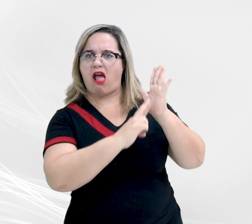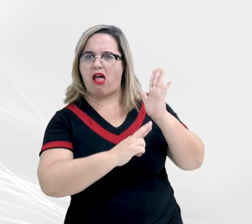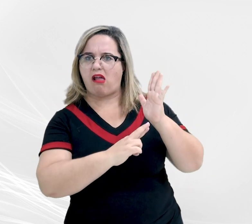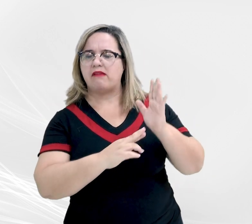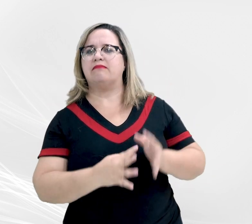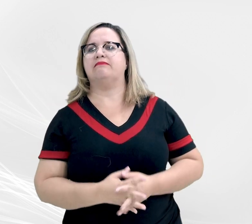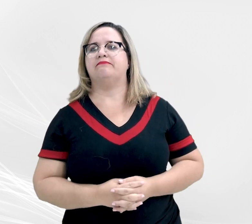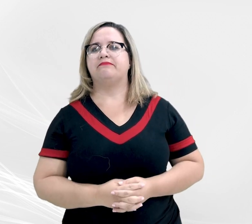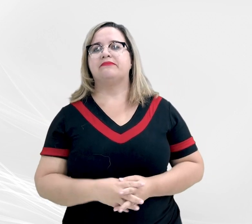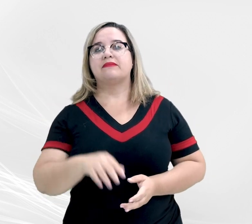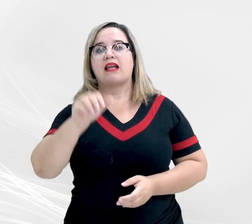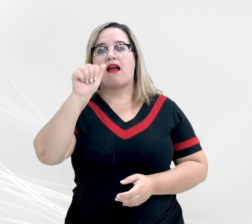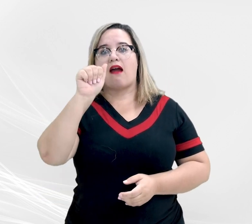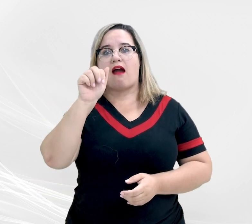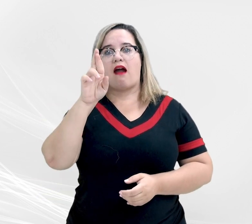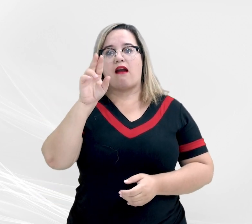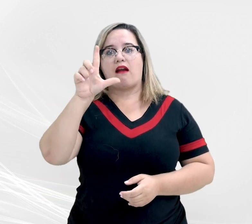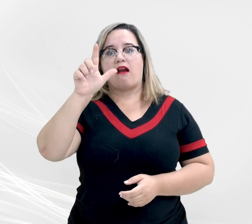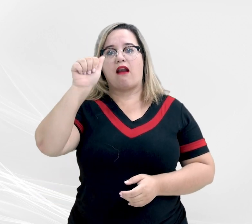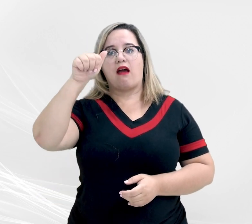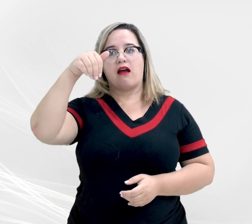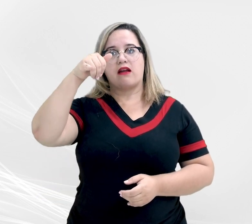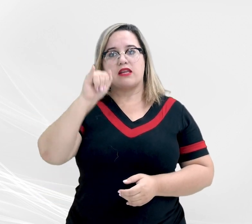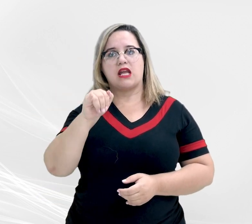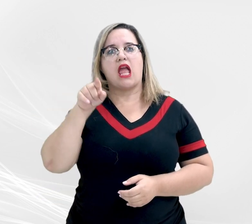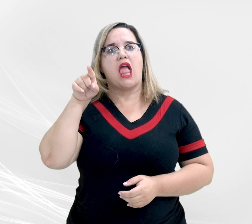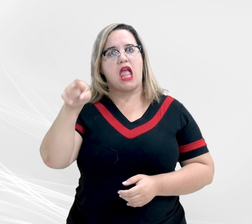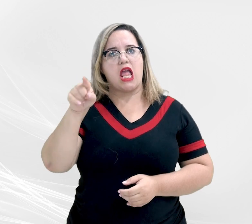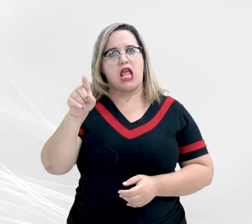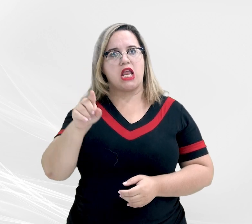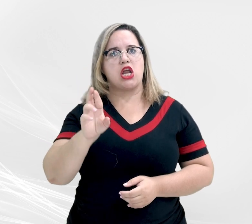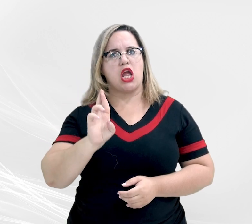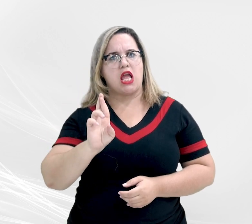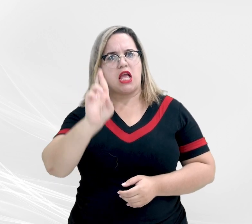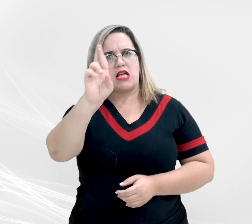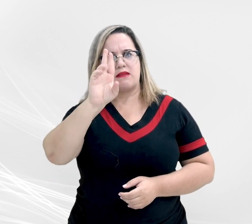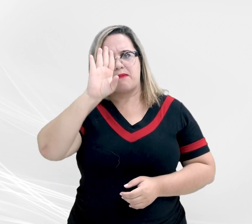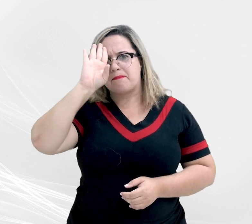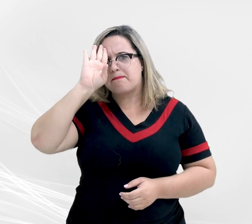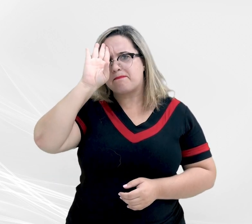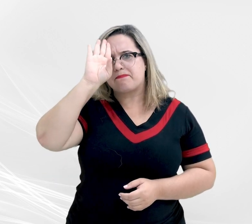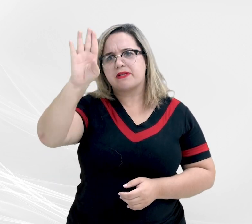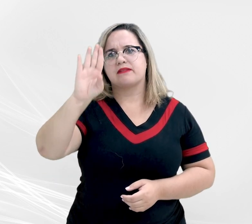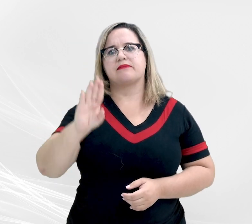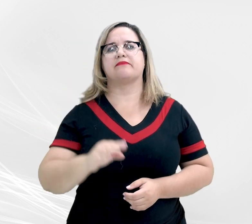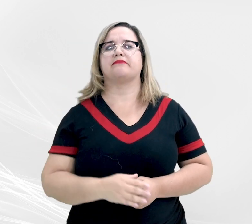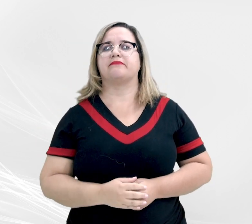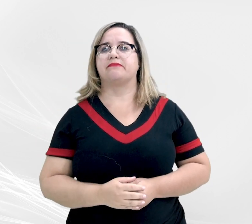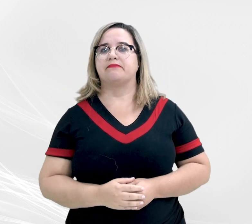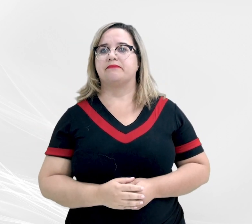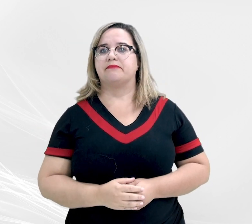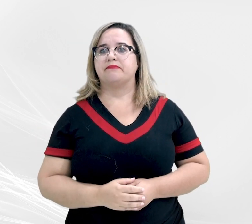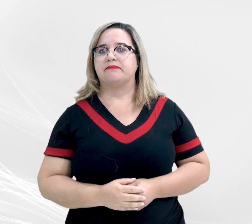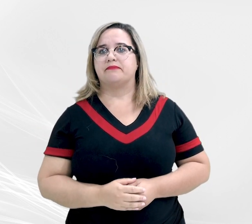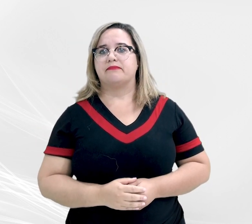Arlânio teria sido o autor intelectual do crime e seu menor interessado. Abre aspas.